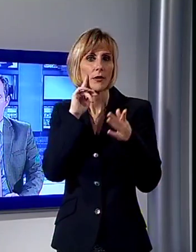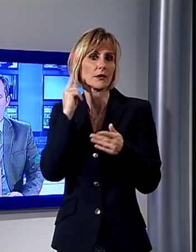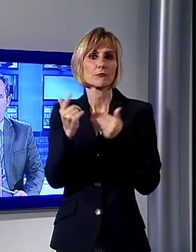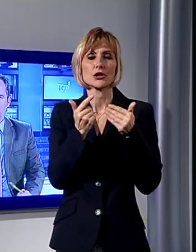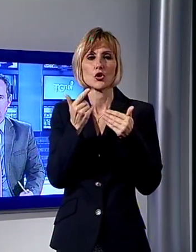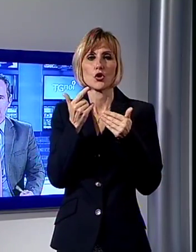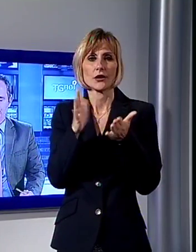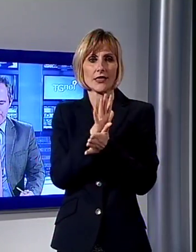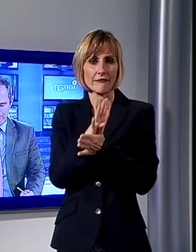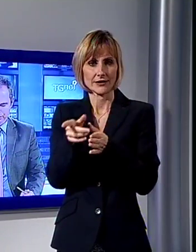manifestazione.